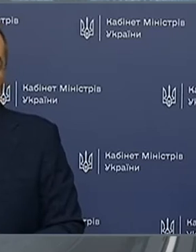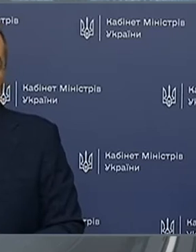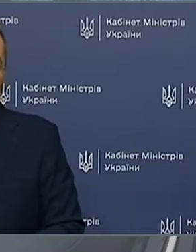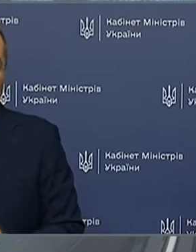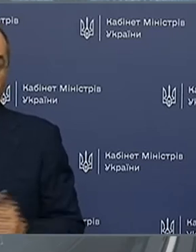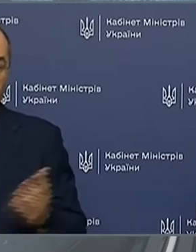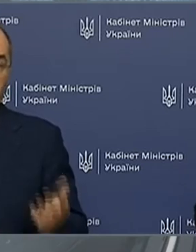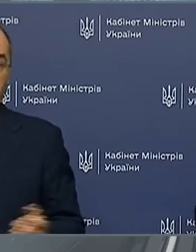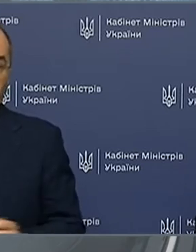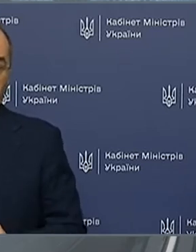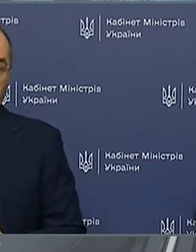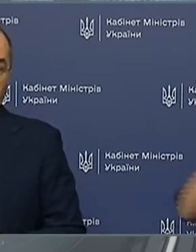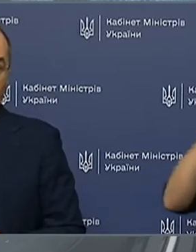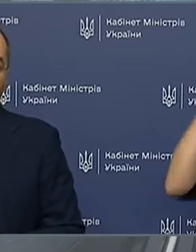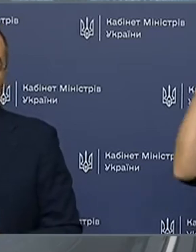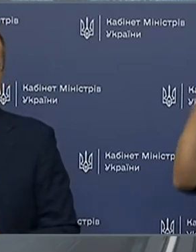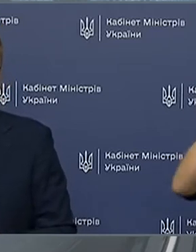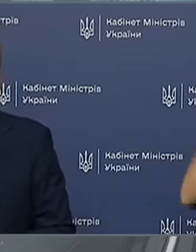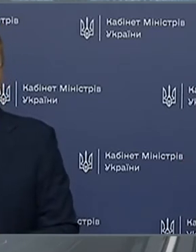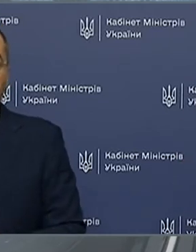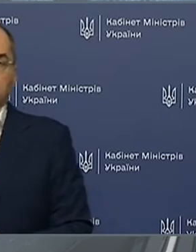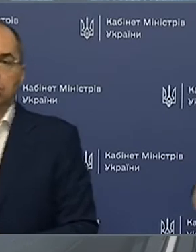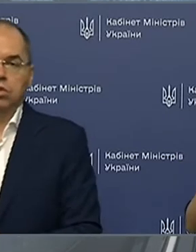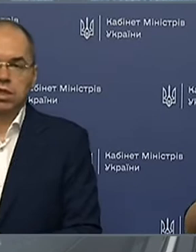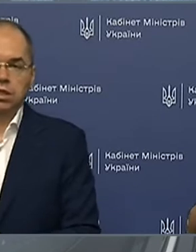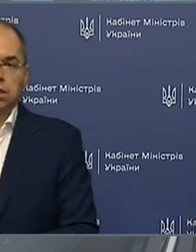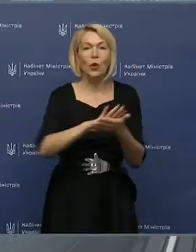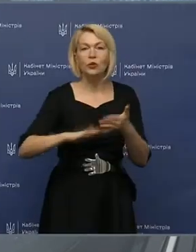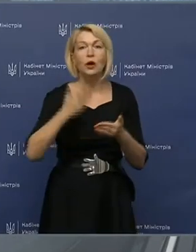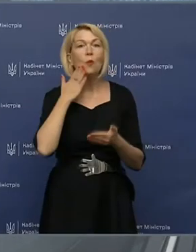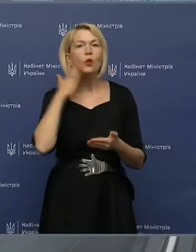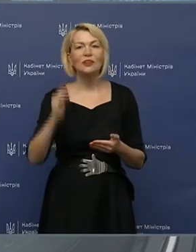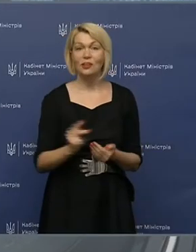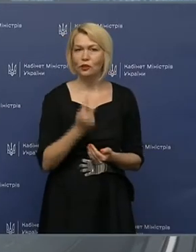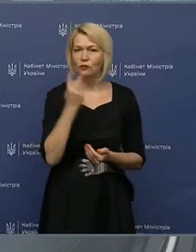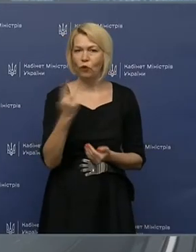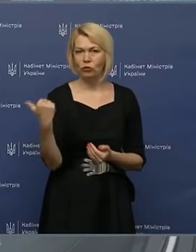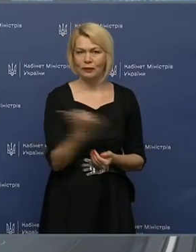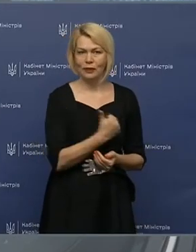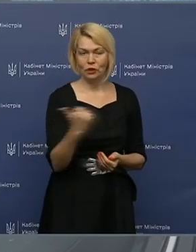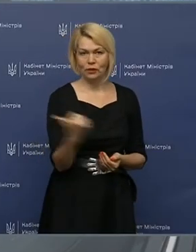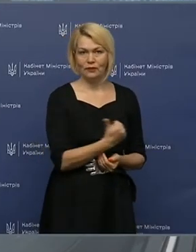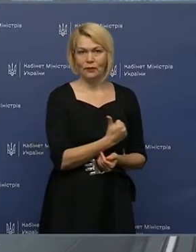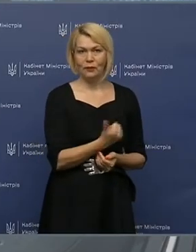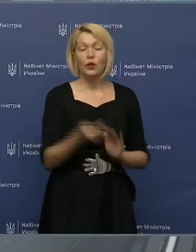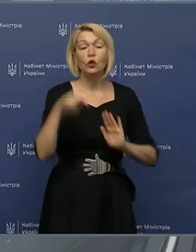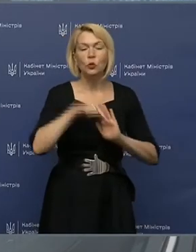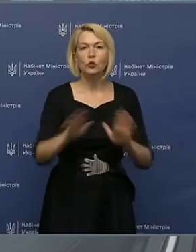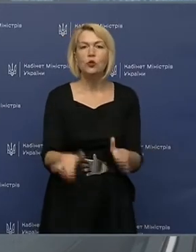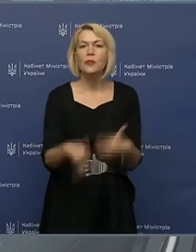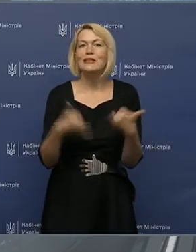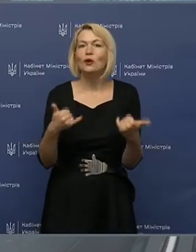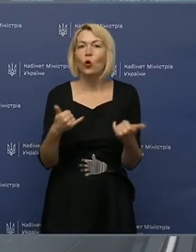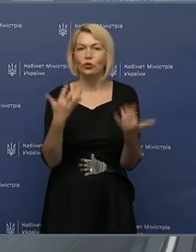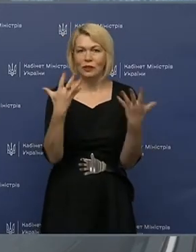Тобто таке шалене зростання, яке відбулось протягом останніх двох тижнів. Тобто на сьогоднішній